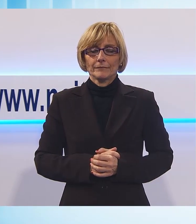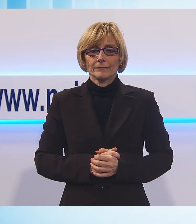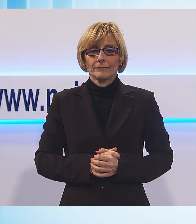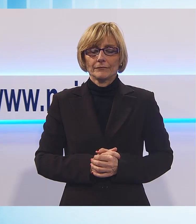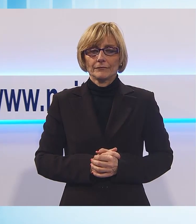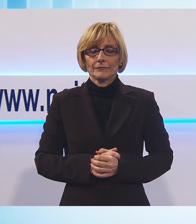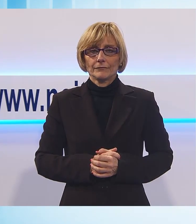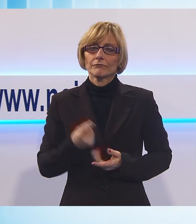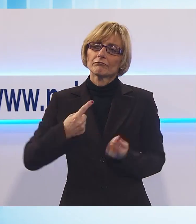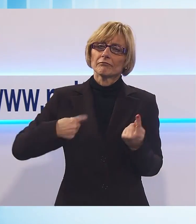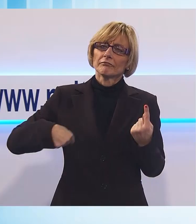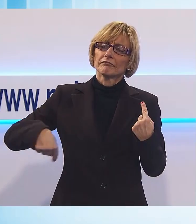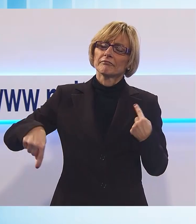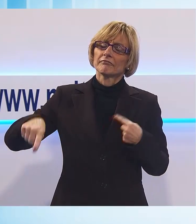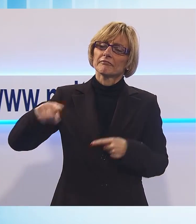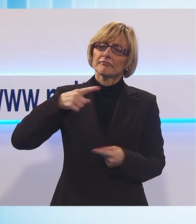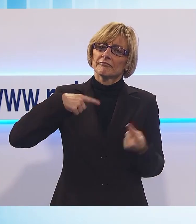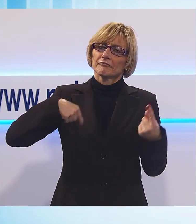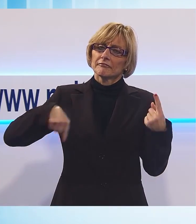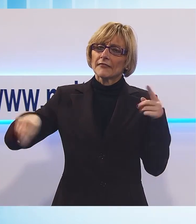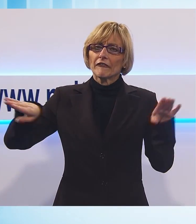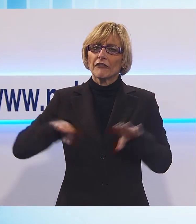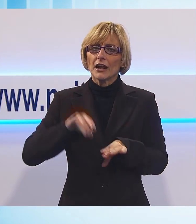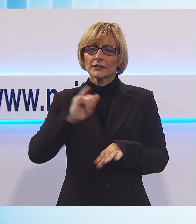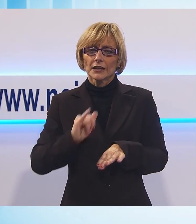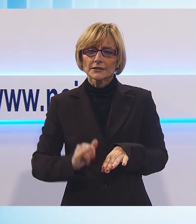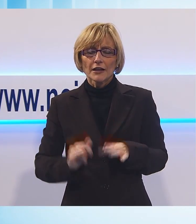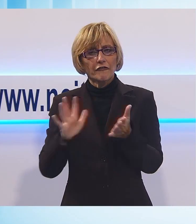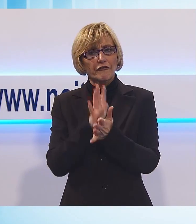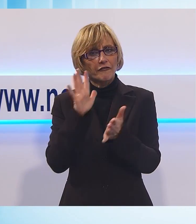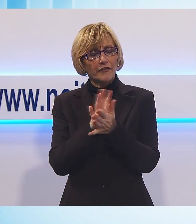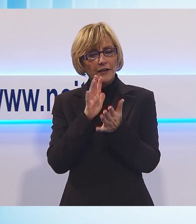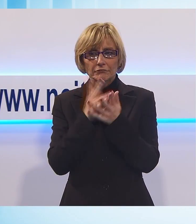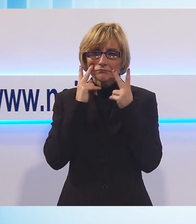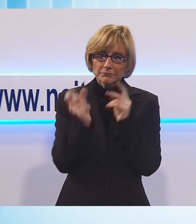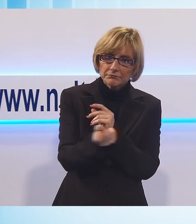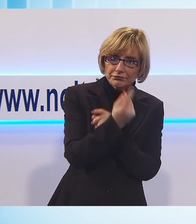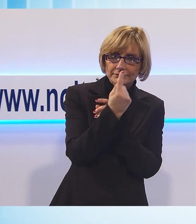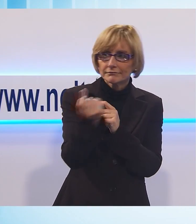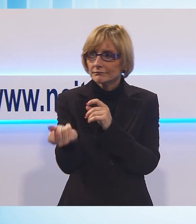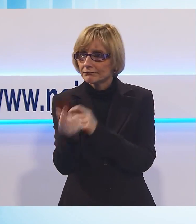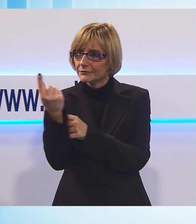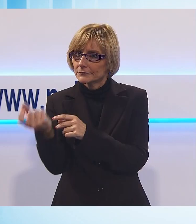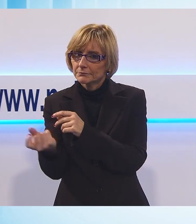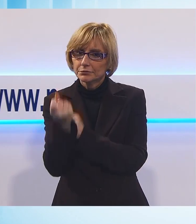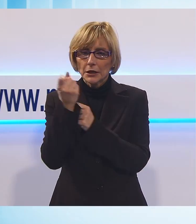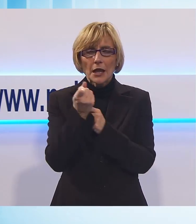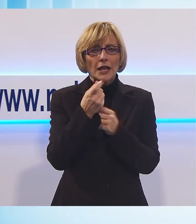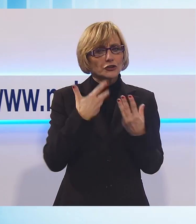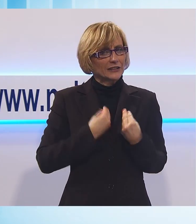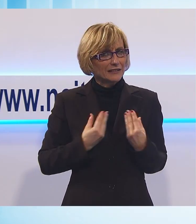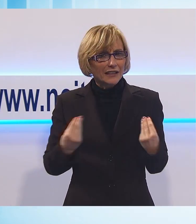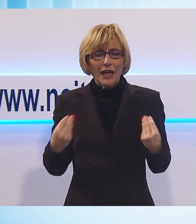Girando per la Valle del Serchio in questi giorni di festa si scoprono tanti presepi, alcuni di essi realizzati in luoghi davvero originali.